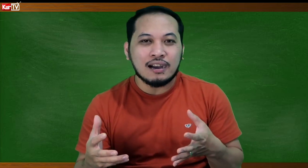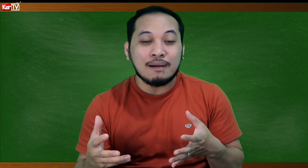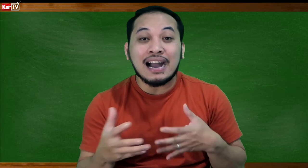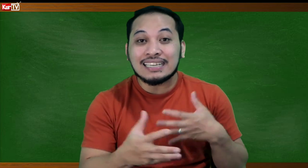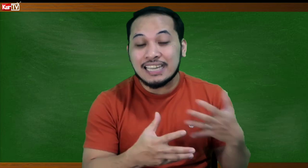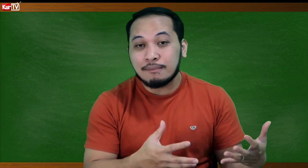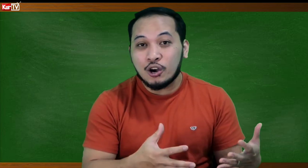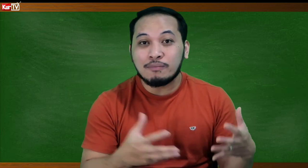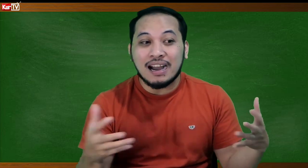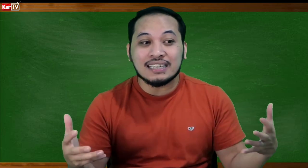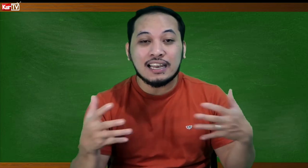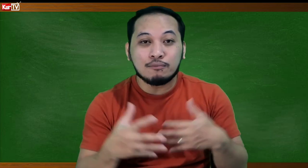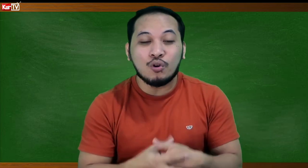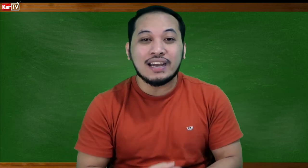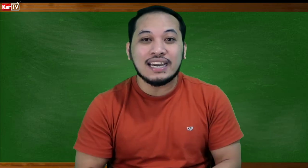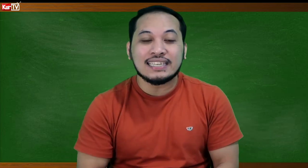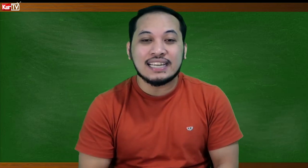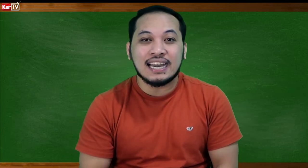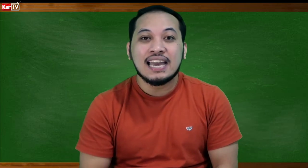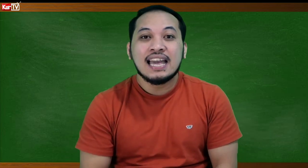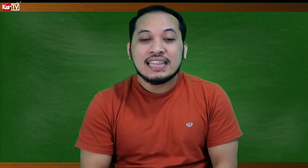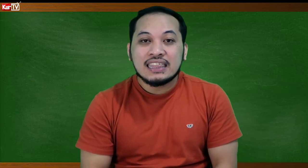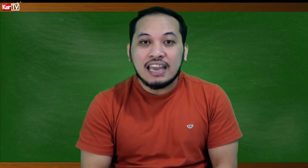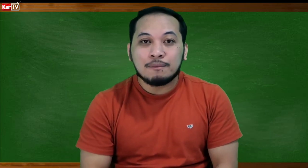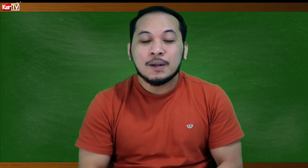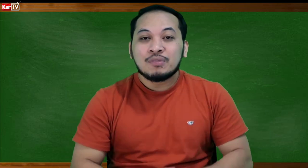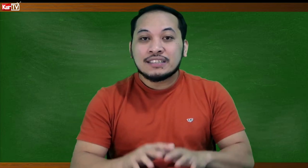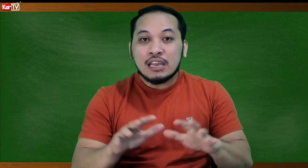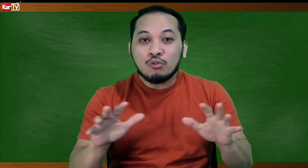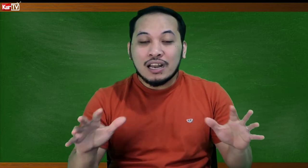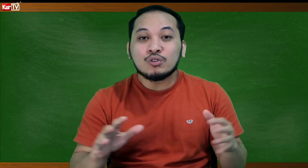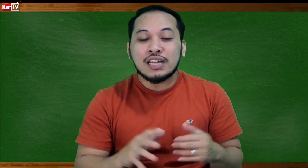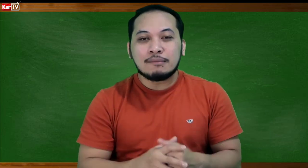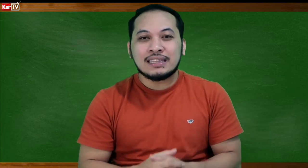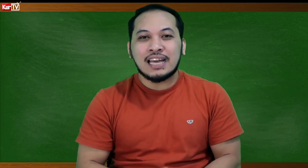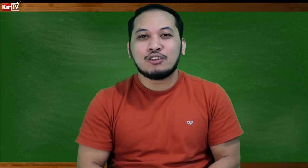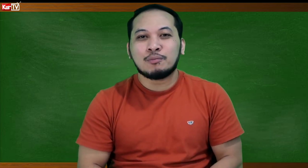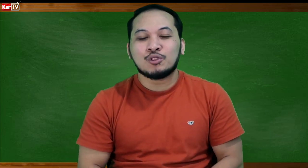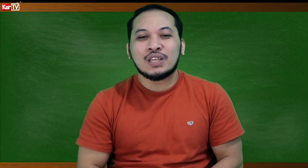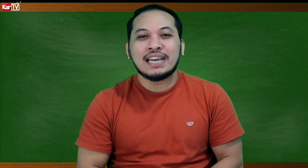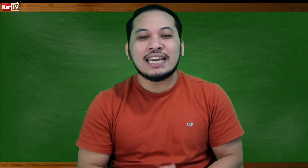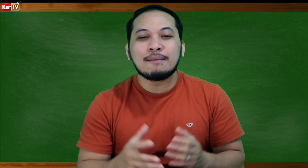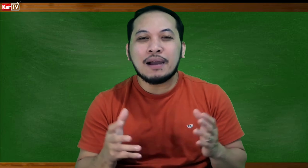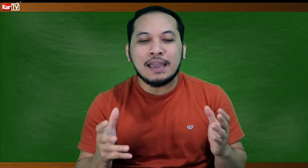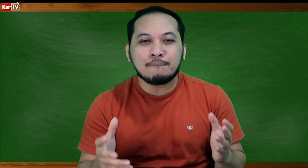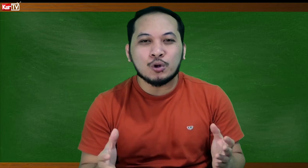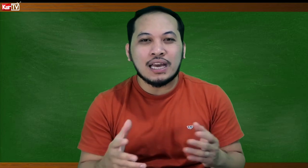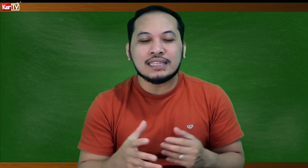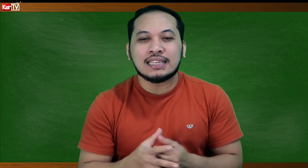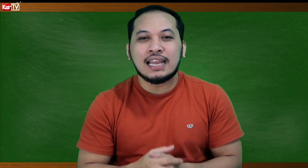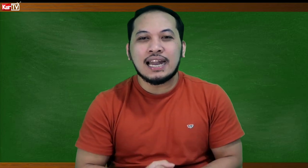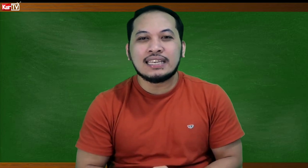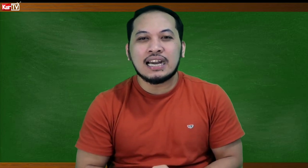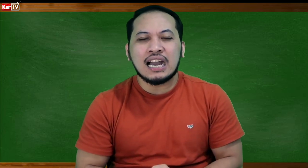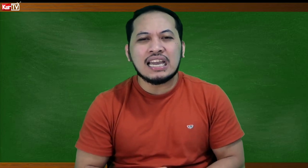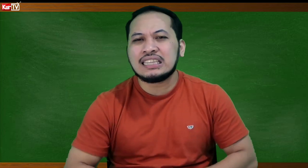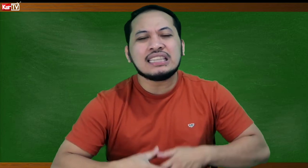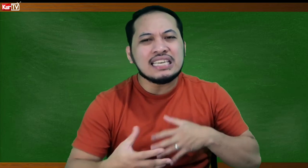makakasama o makakasalamuhan ng isang deaf sa lugar kung saan man tayo pumunta. Kaya napaka-importante talaga na kahit hindi